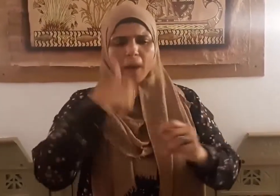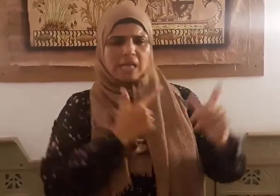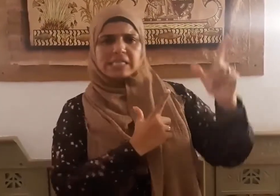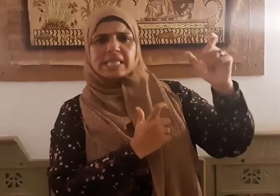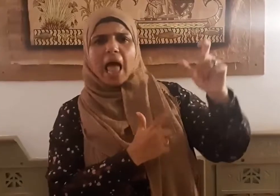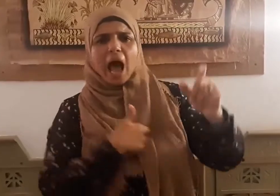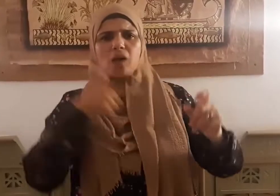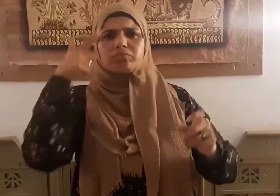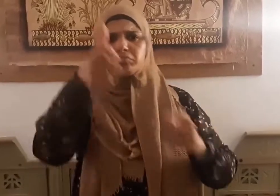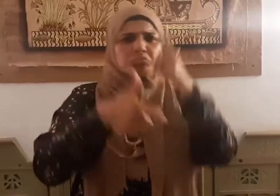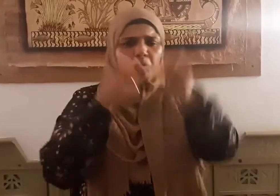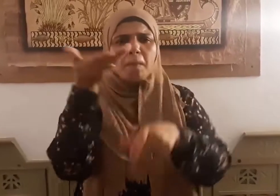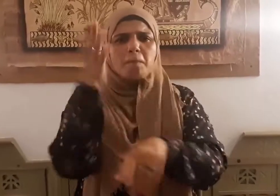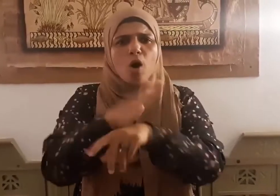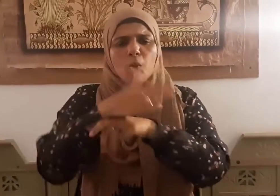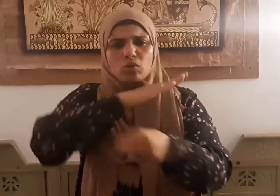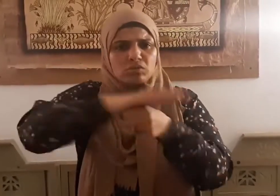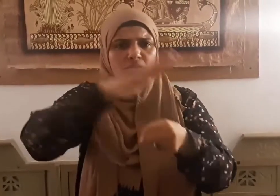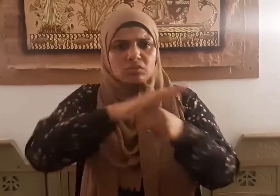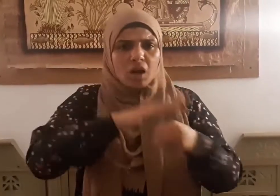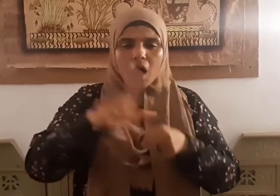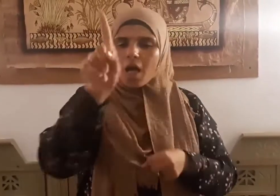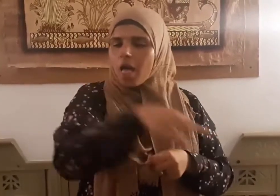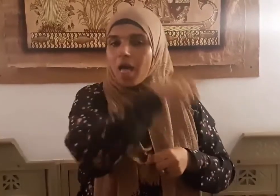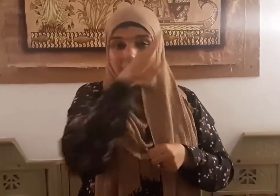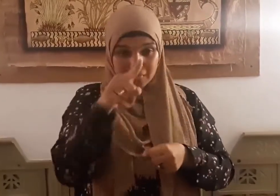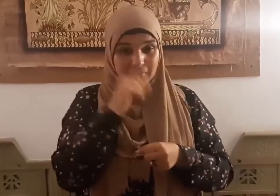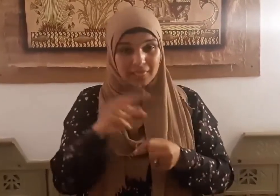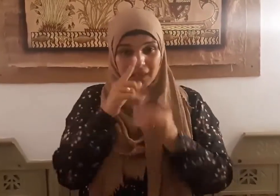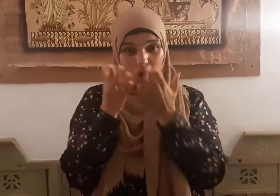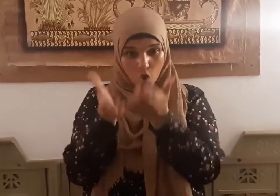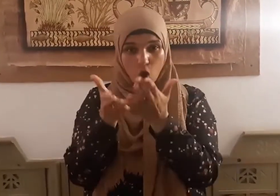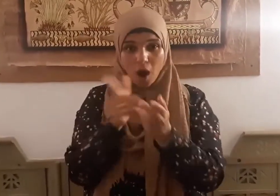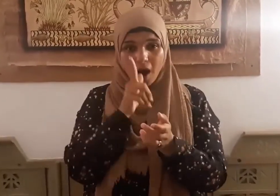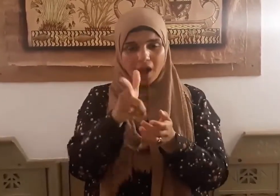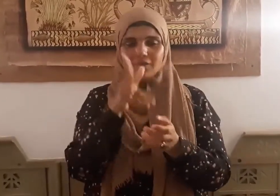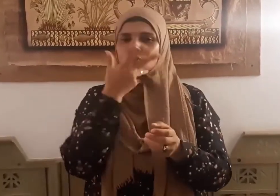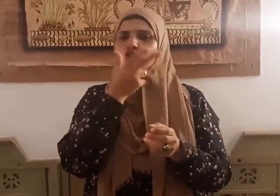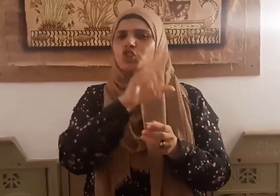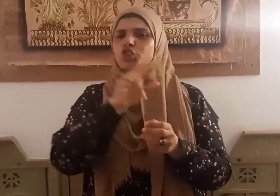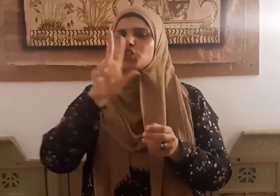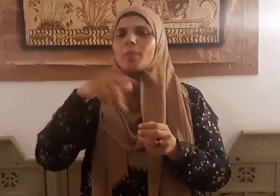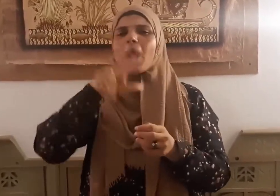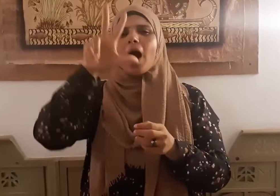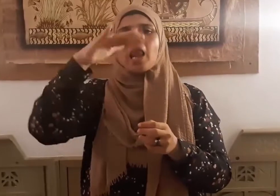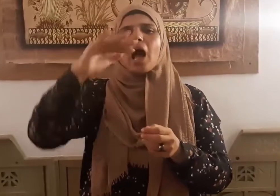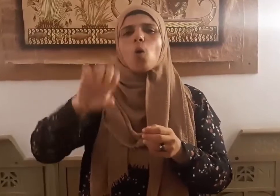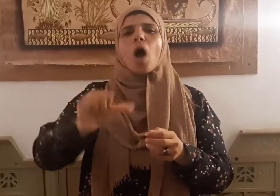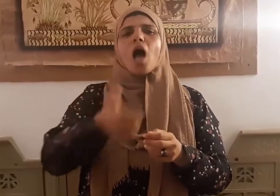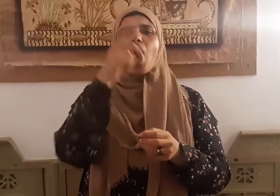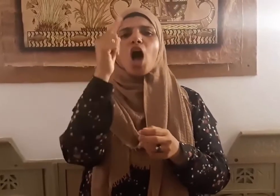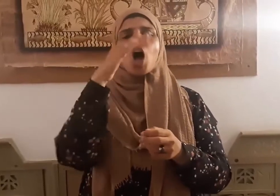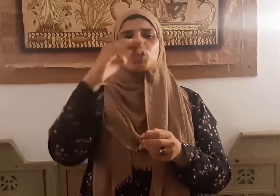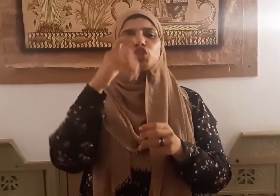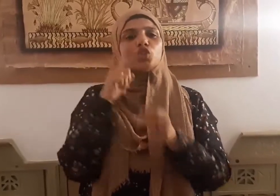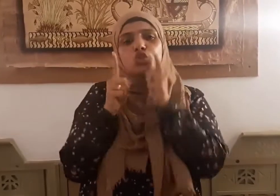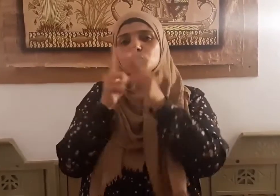والخروج على الناس به كما حدث من الخوارج الذين كانوا من أكثر